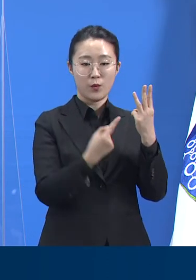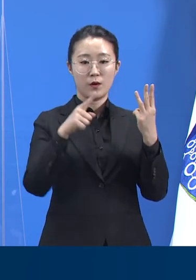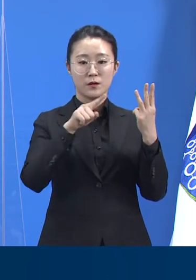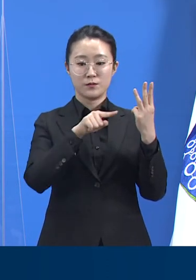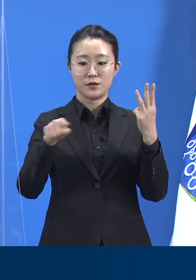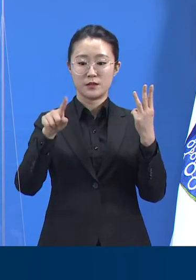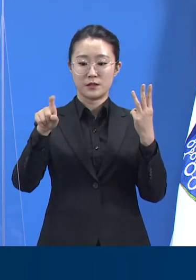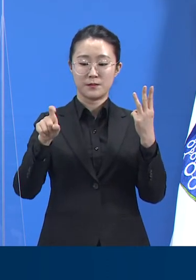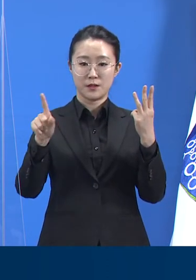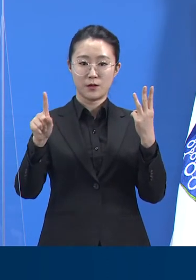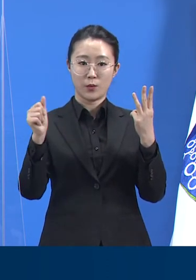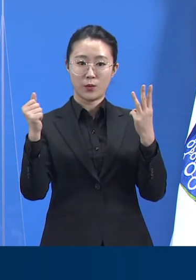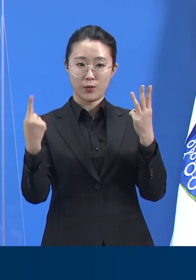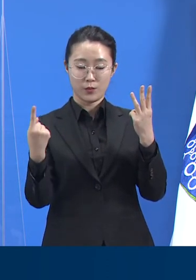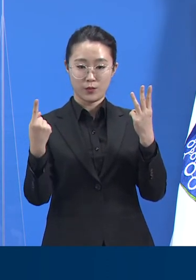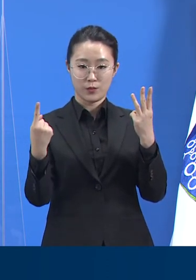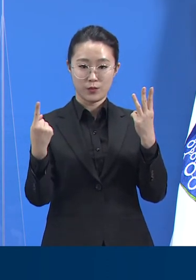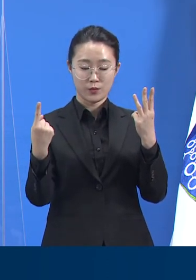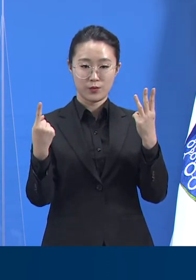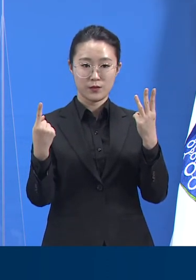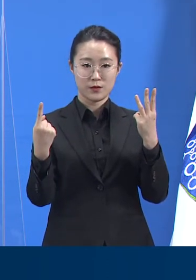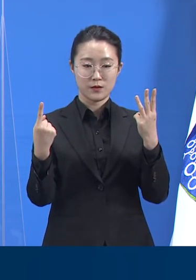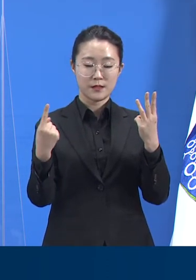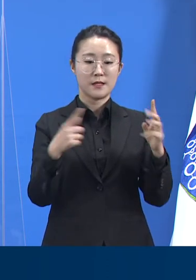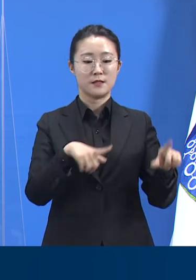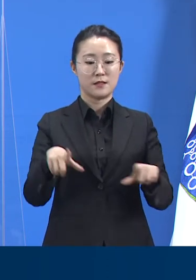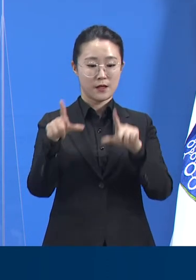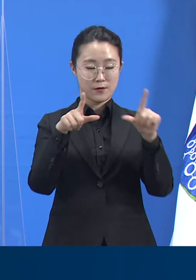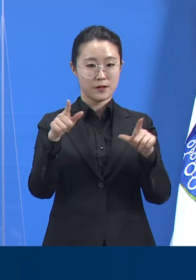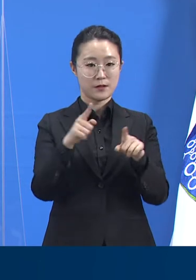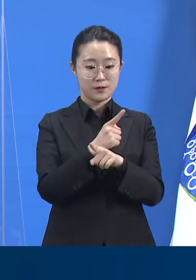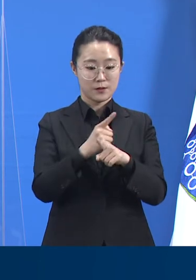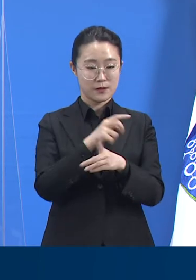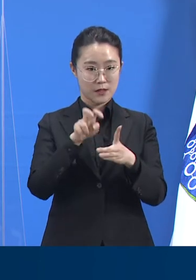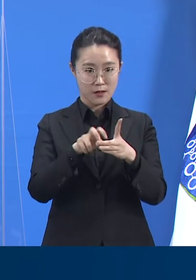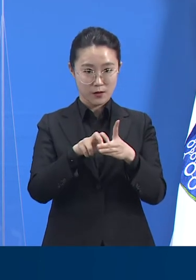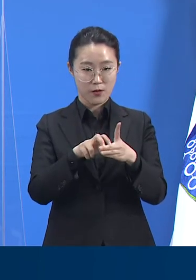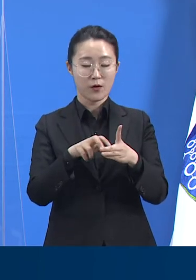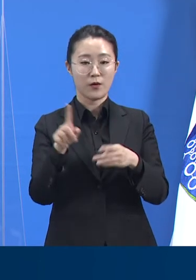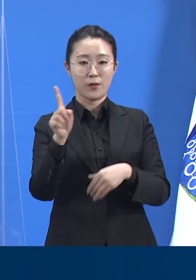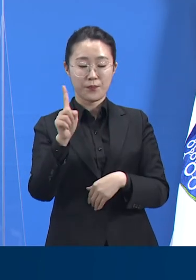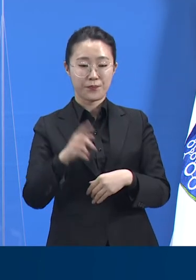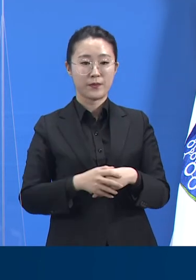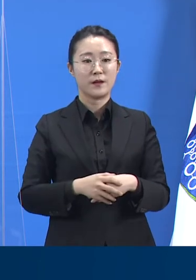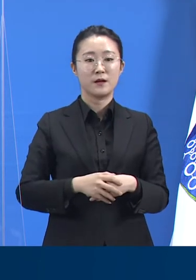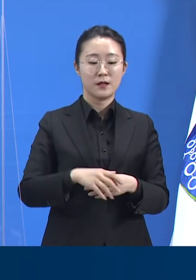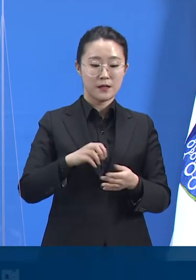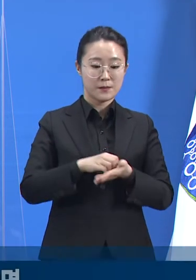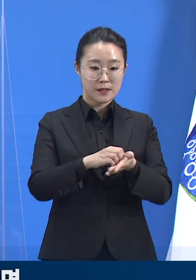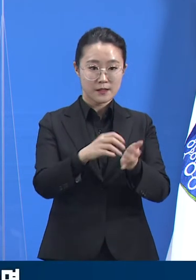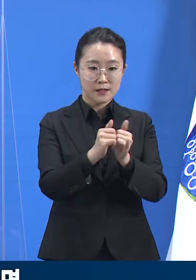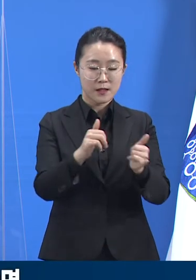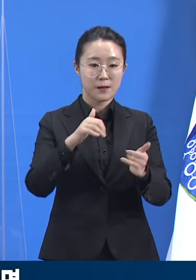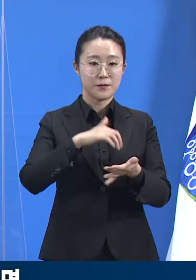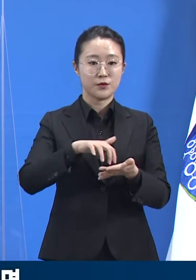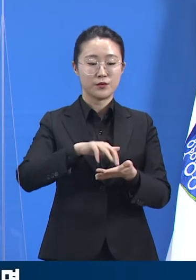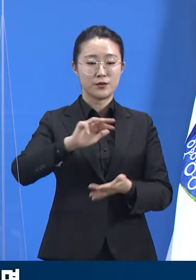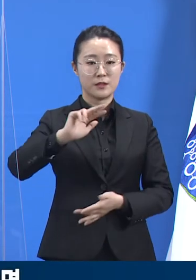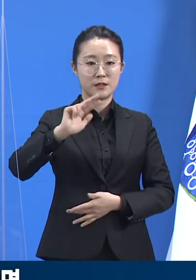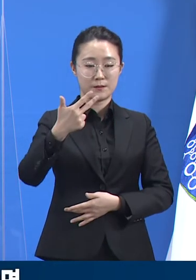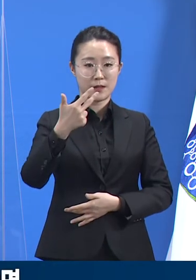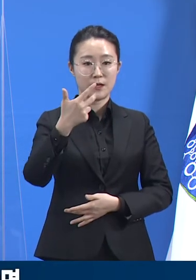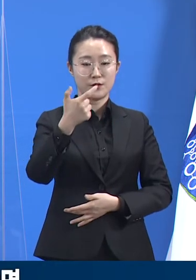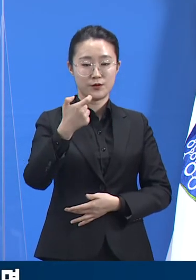일반생활치료센터에는 3월 8일 18시 기준 767명 입소해 66.2